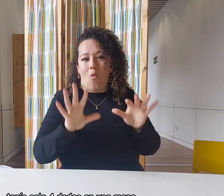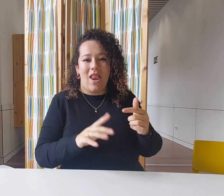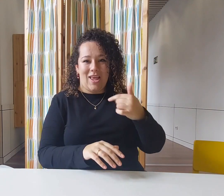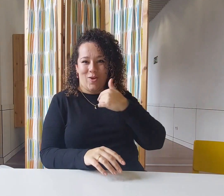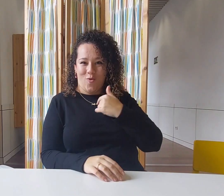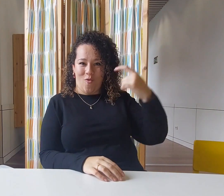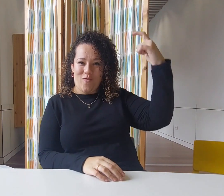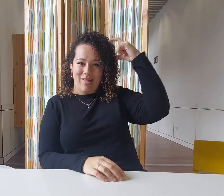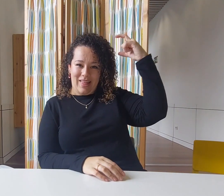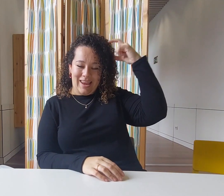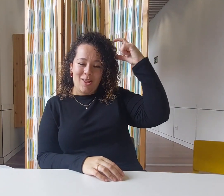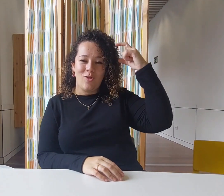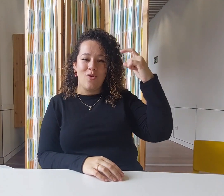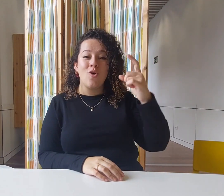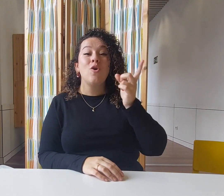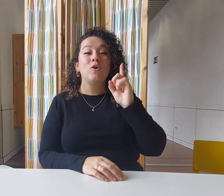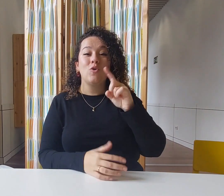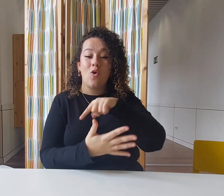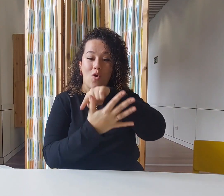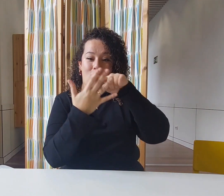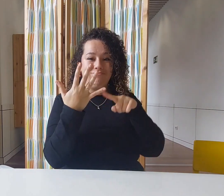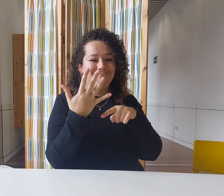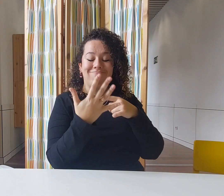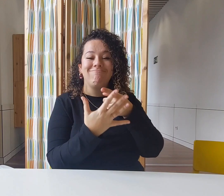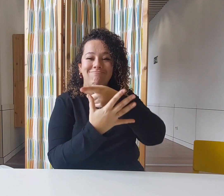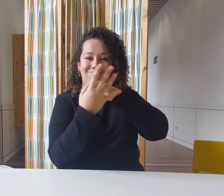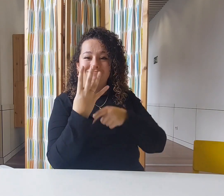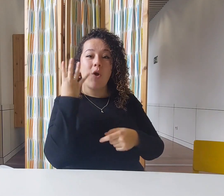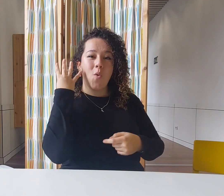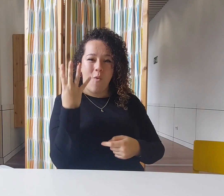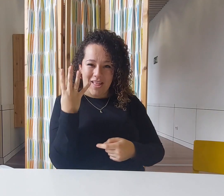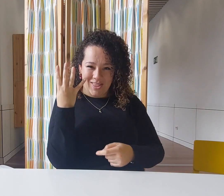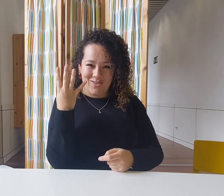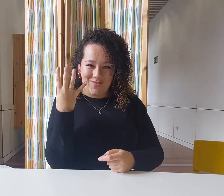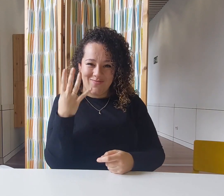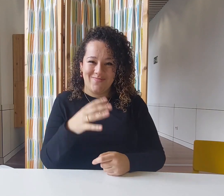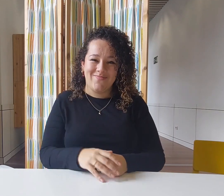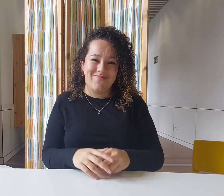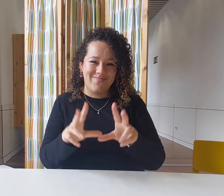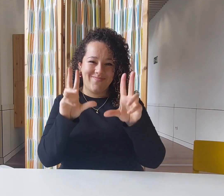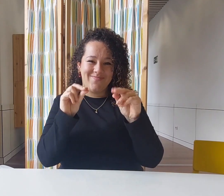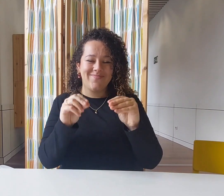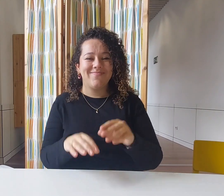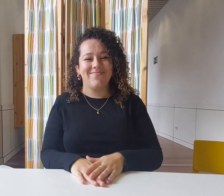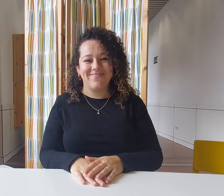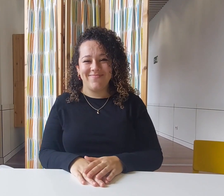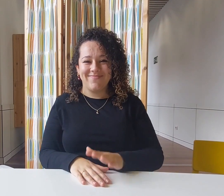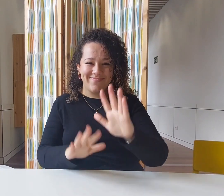¡Tenía cuatro ¡Tenía o dedos en una mano! ¡Eso lo era